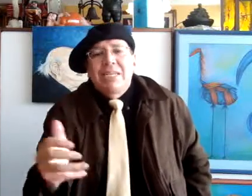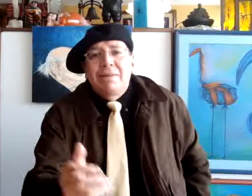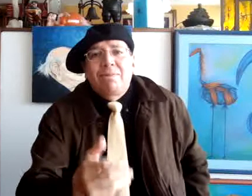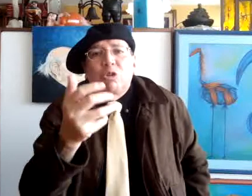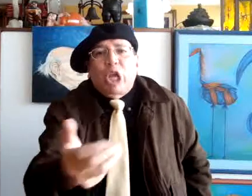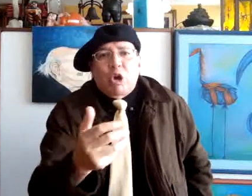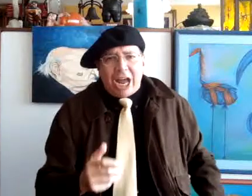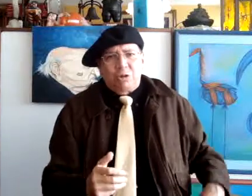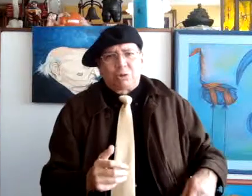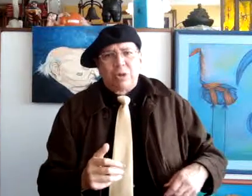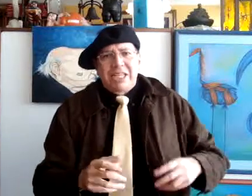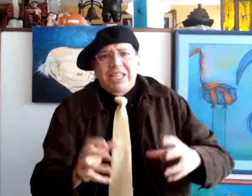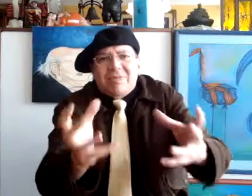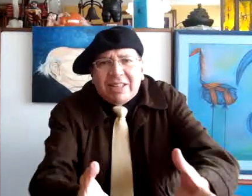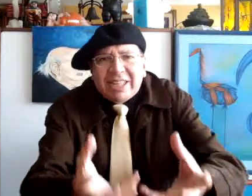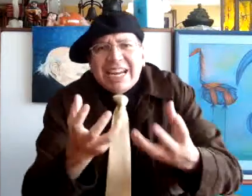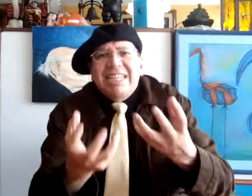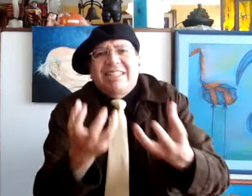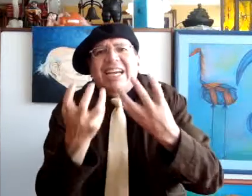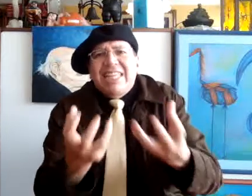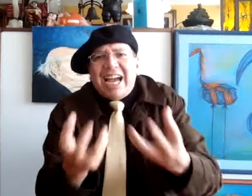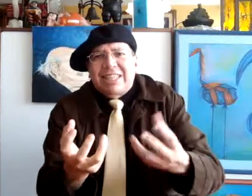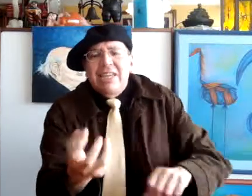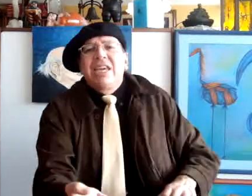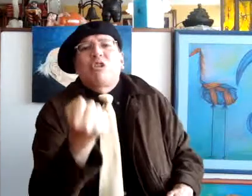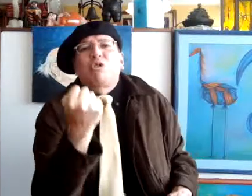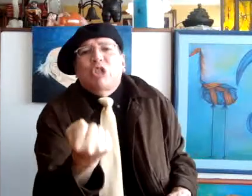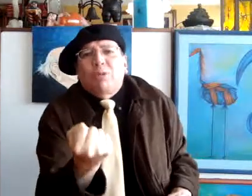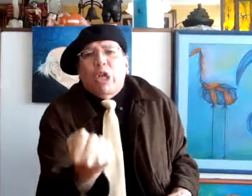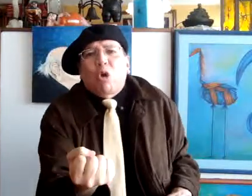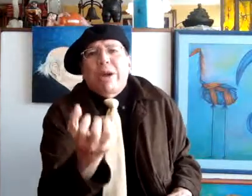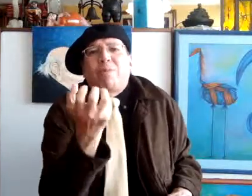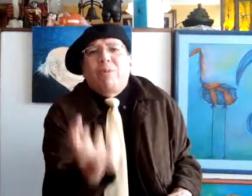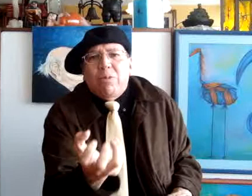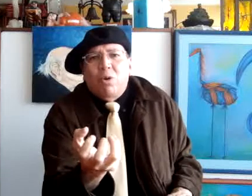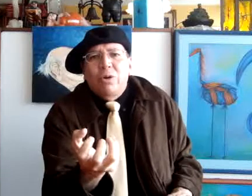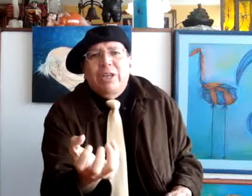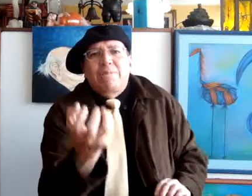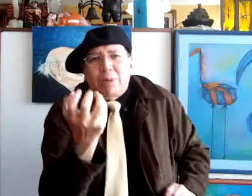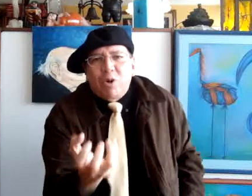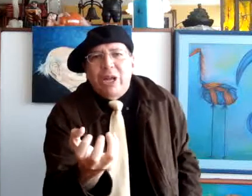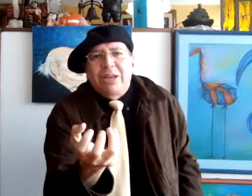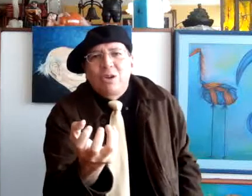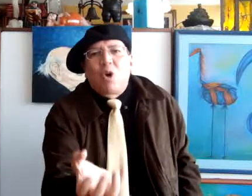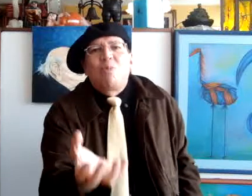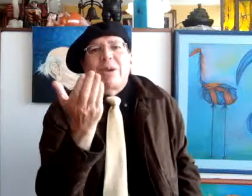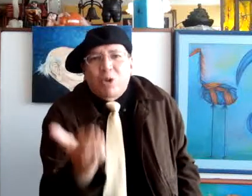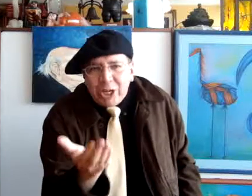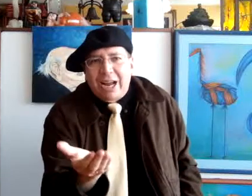de los decorados, sin entender la integridad, el concepto de cuerpo vivo, que propone como armonía,